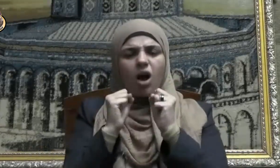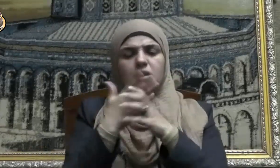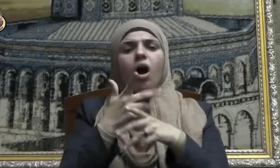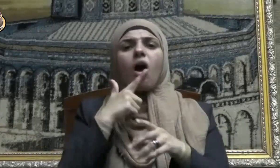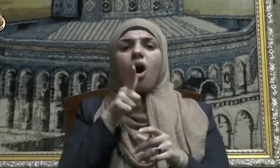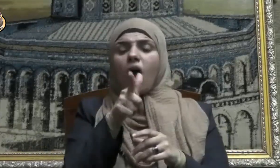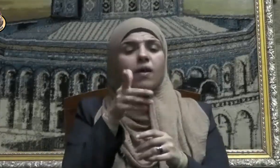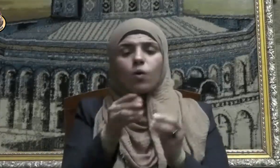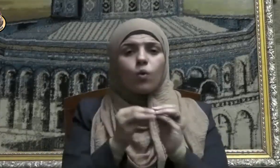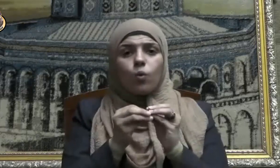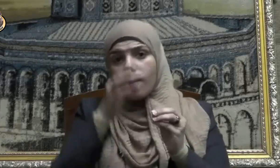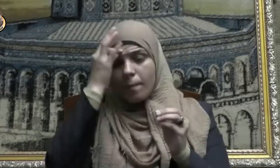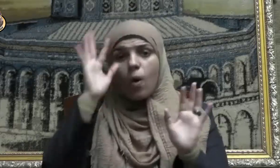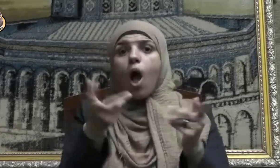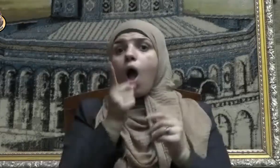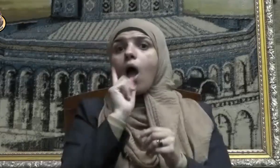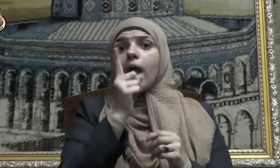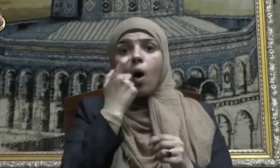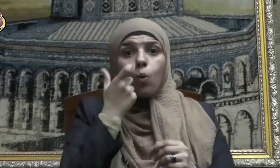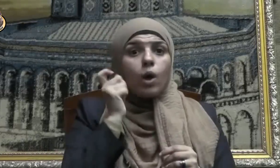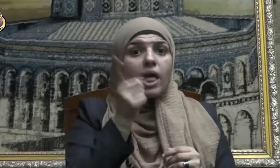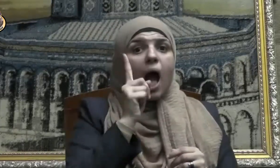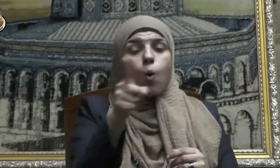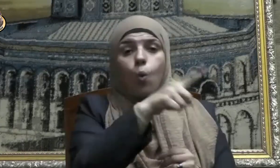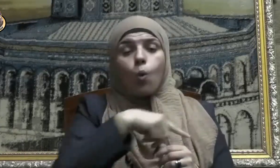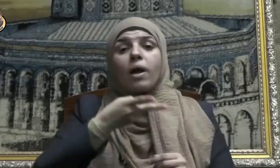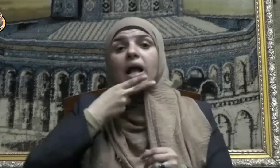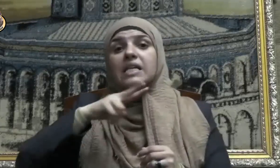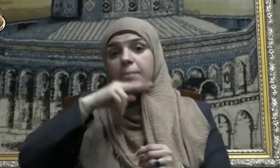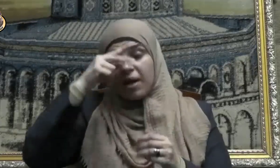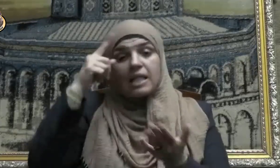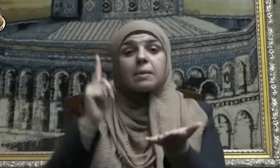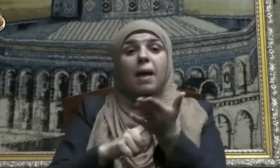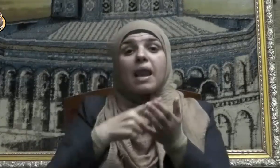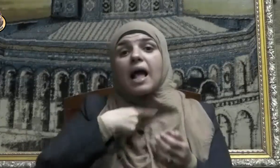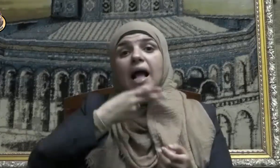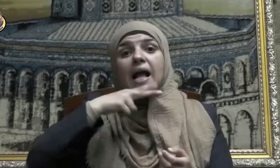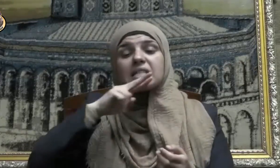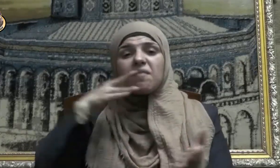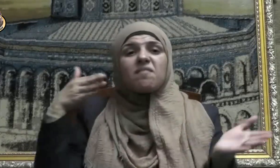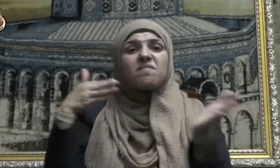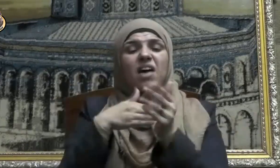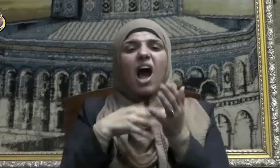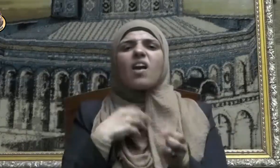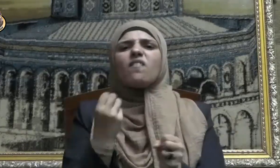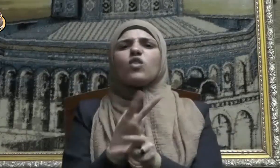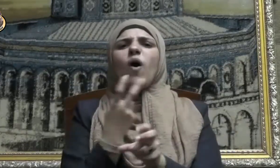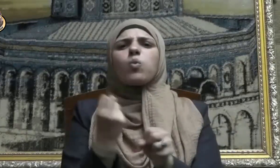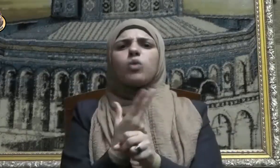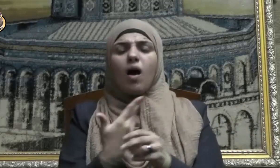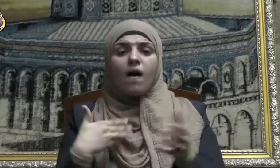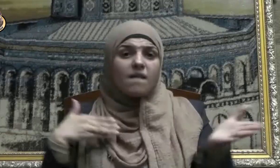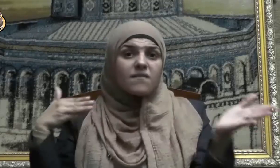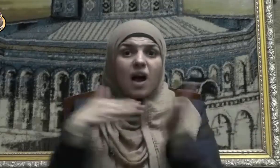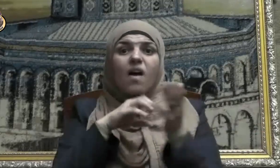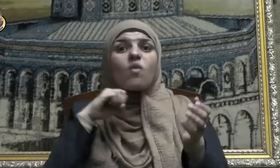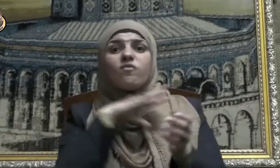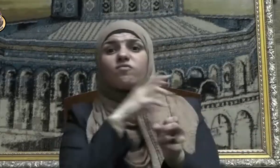وإياكم والكذب فإن الكذب يهدي إلى الفجور وإن الفجور يهدي إلى